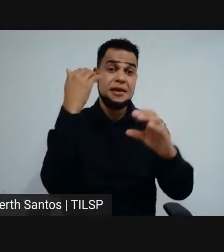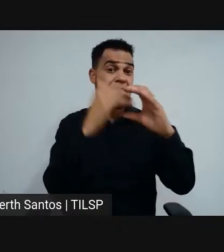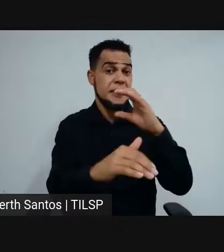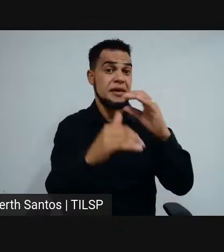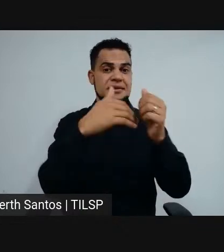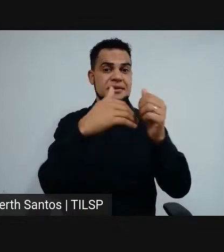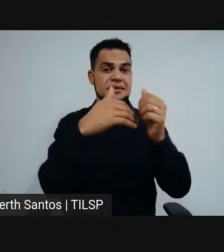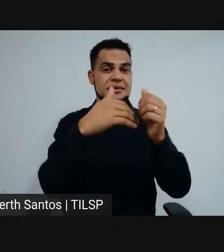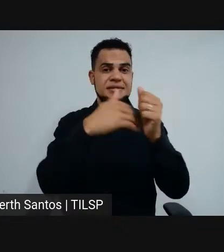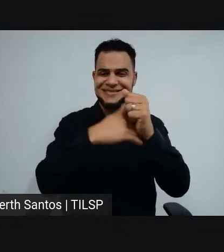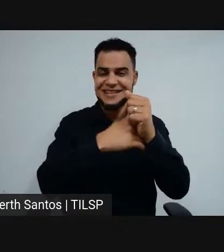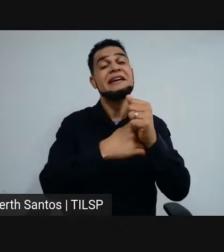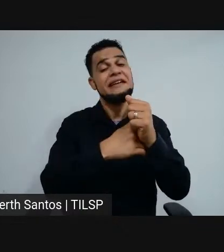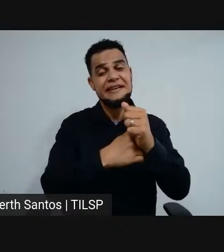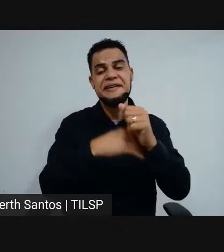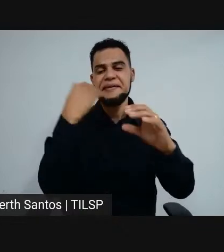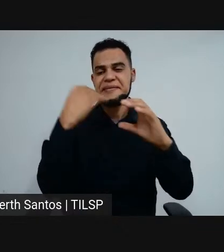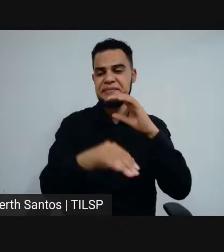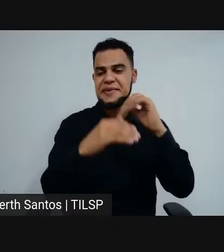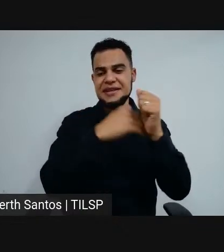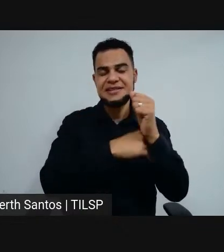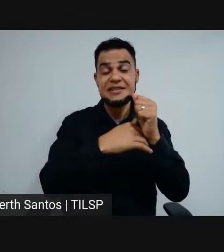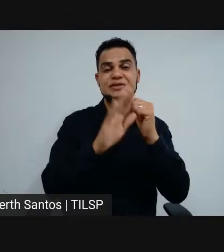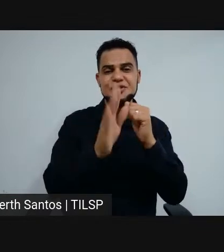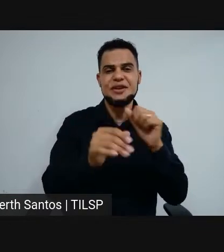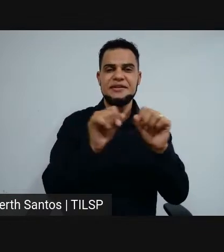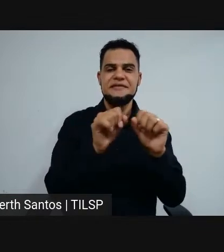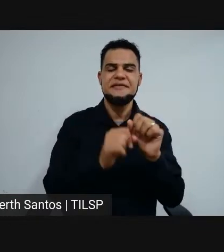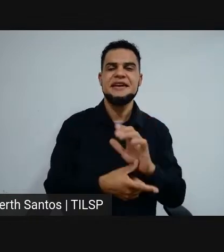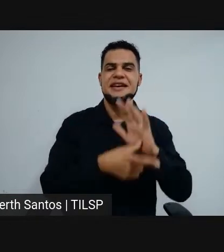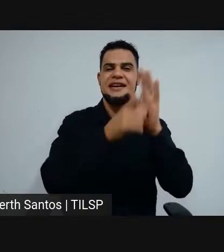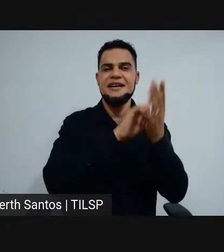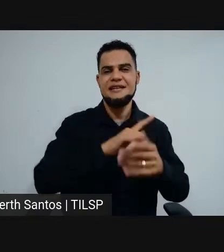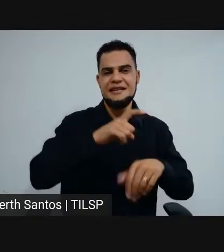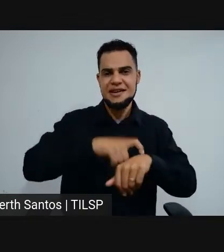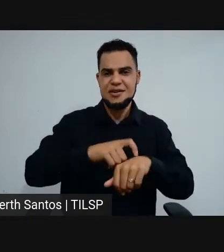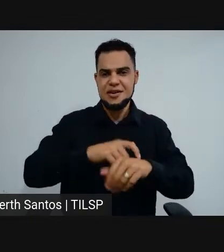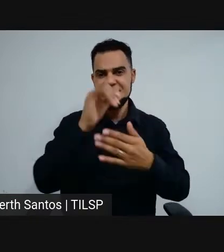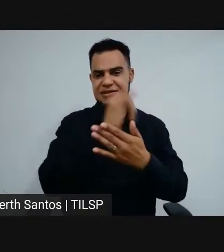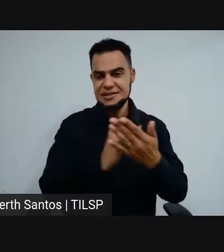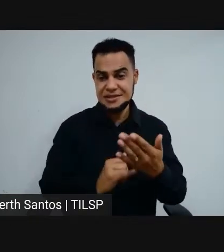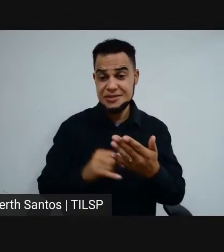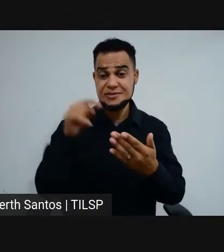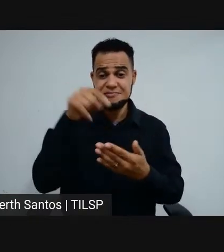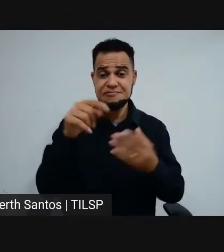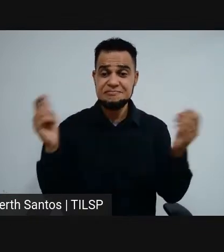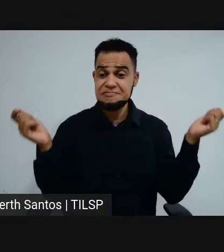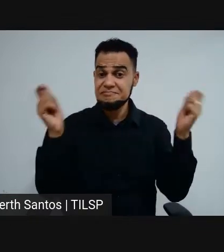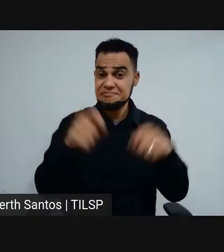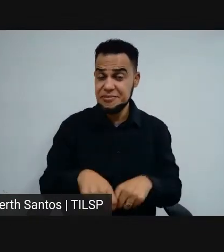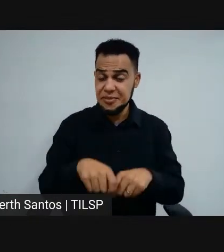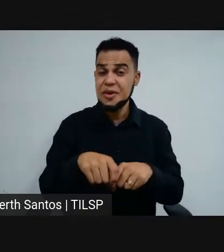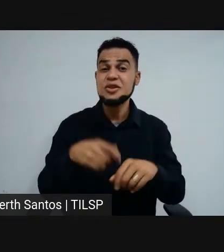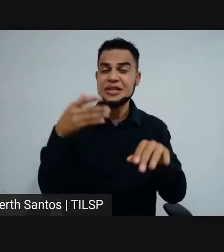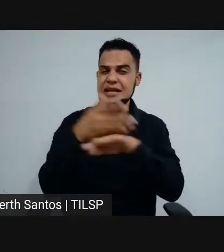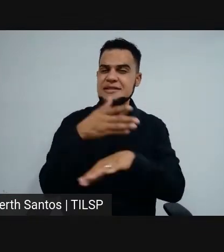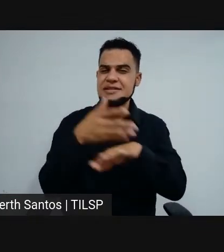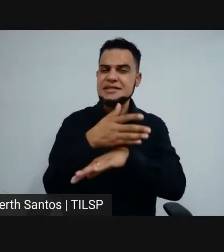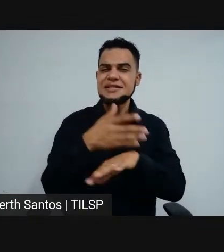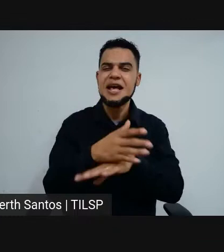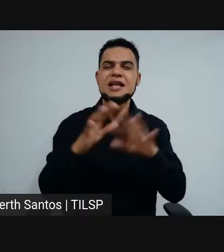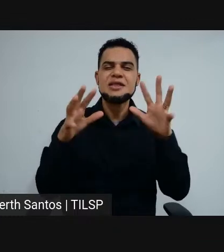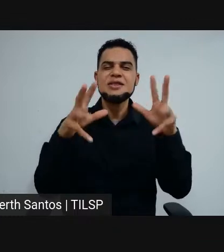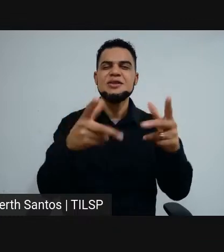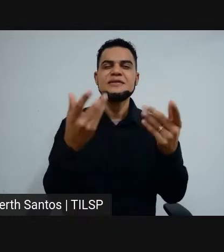e-mail e senha que você fez na hora de fazer a inscrição. Então, ali você tem acesso a tudo que você colocou